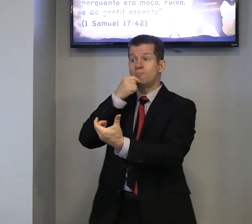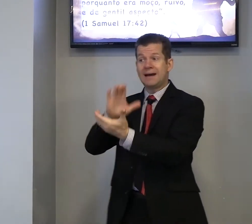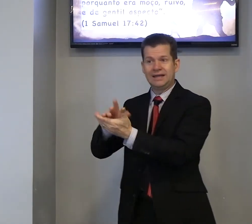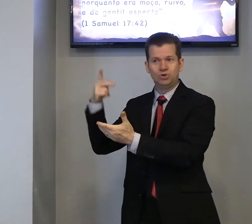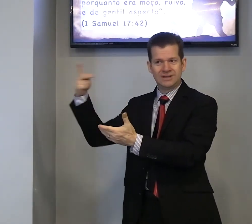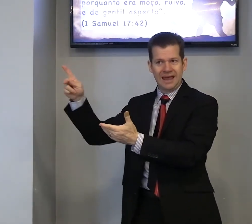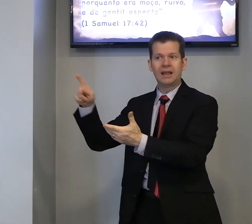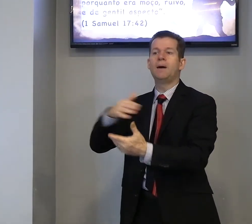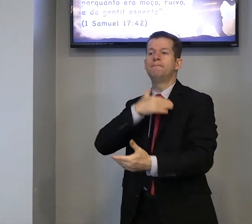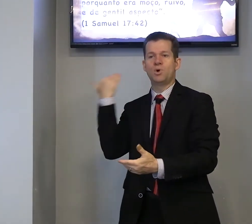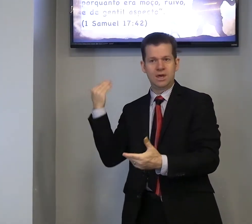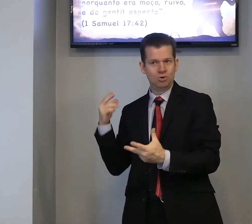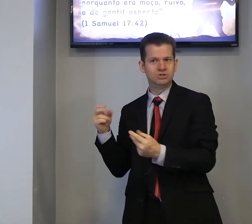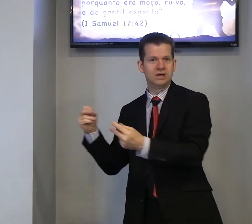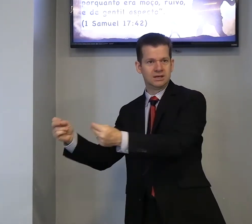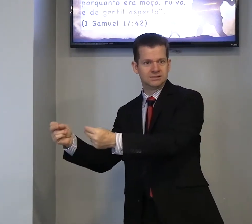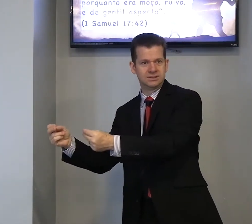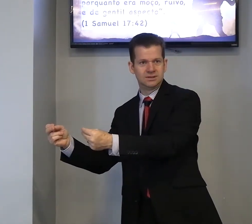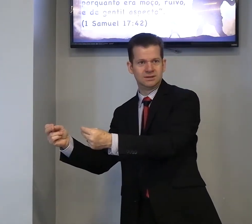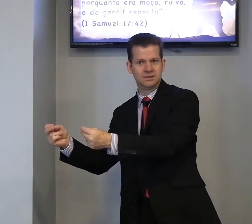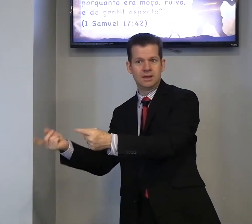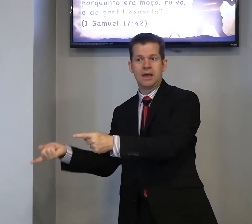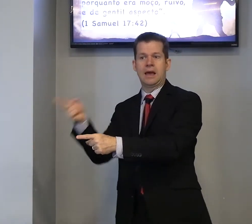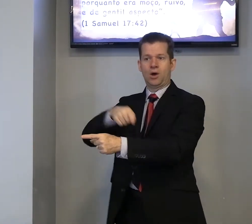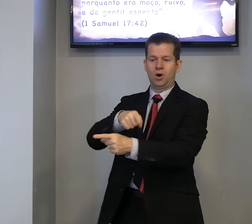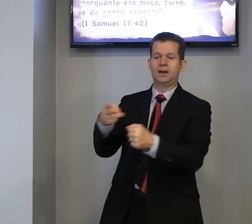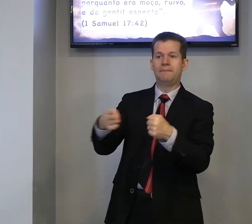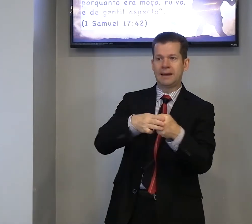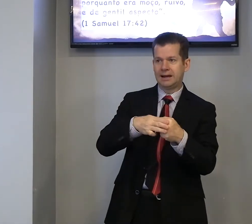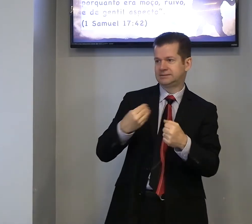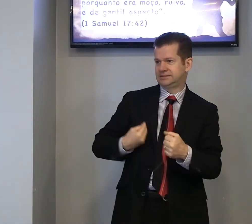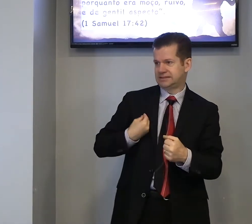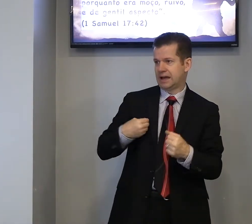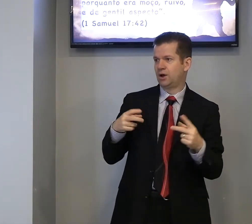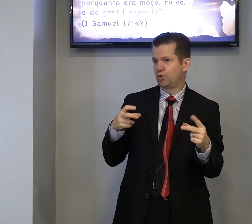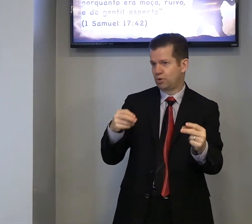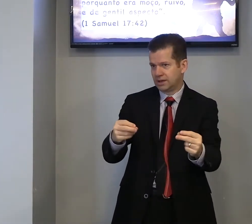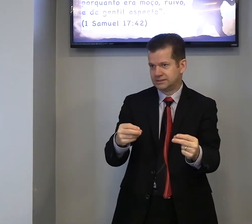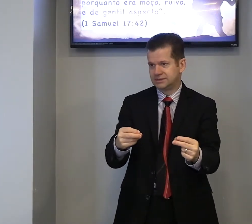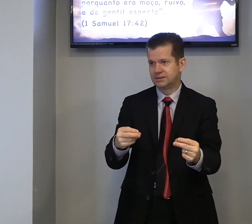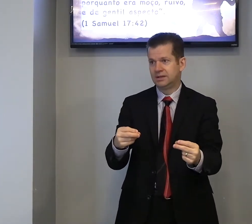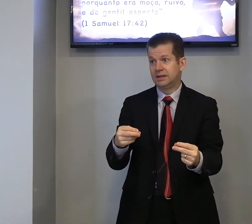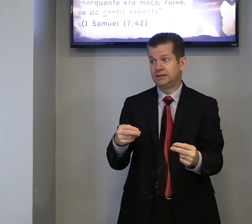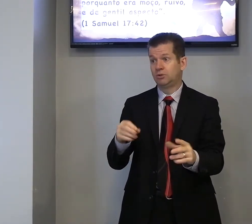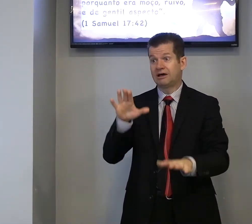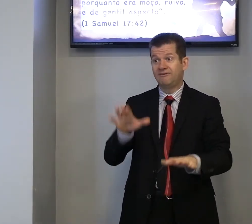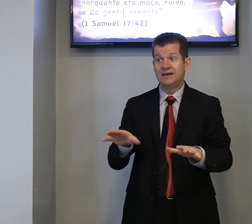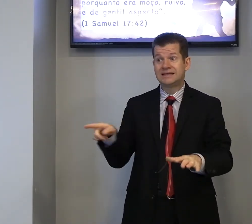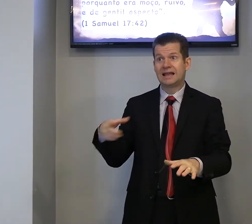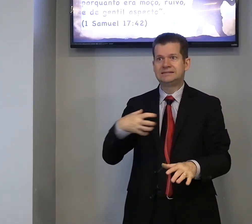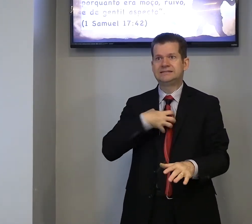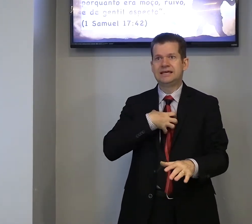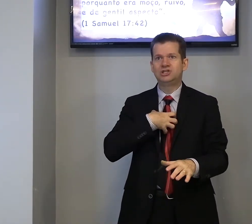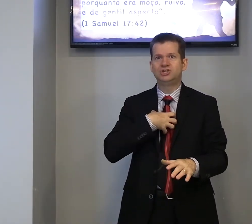o marido dela, morreu de câncer, agora, Márcia, está com câncer, então, talvez, ela se sente,